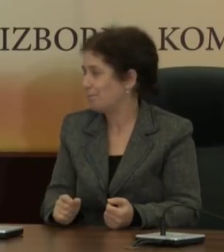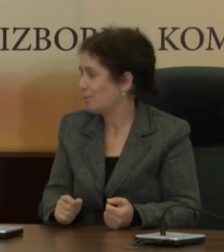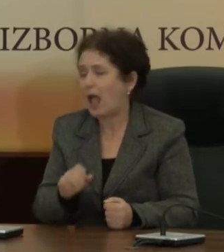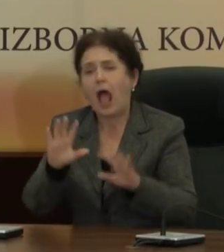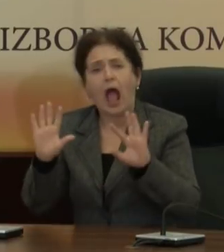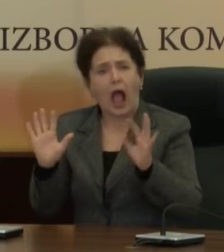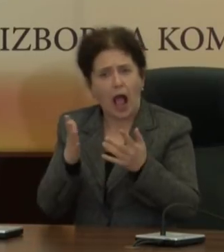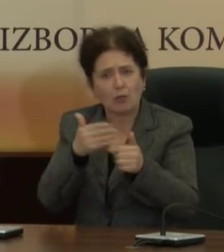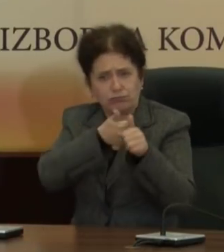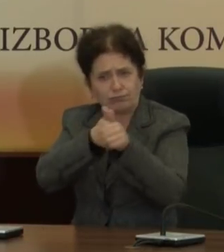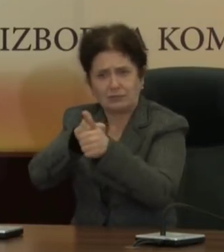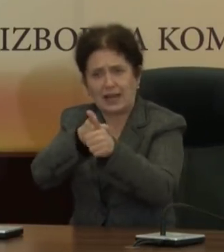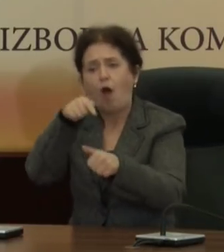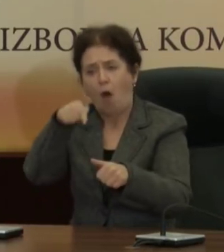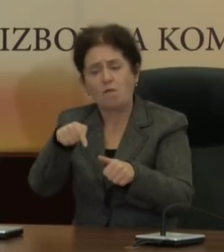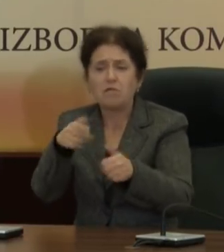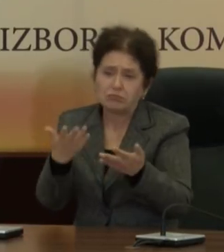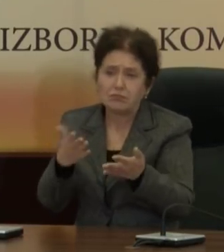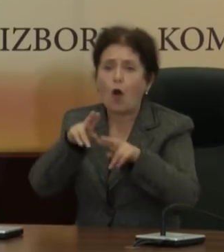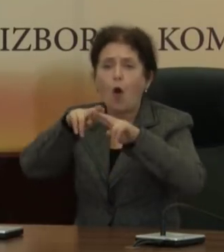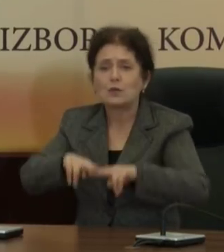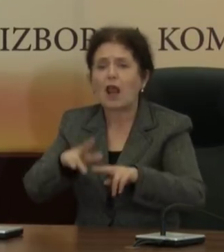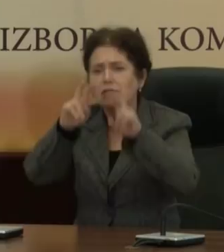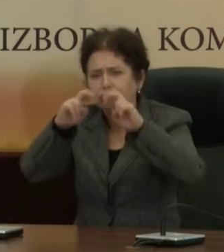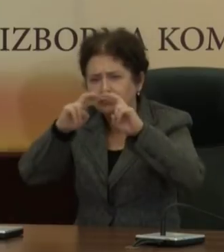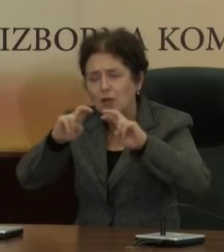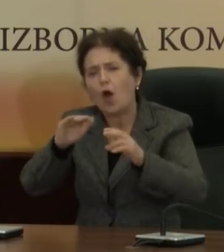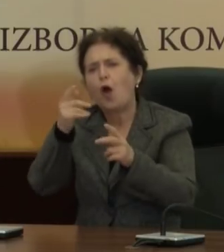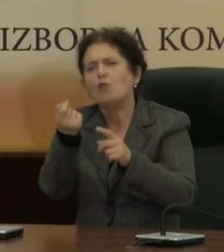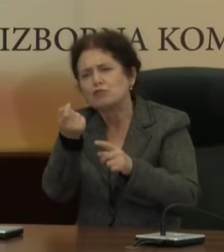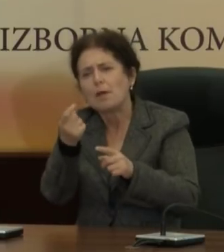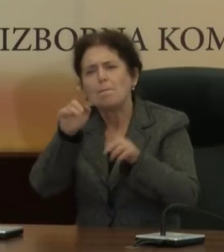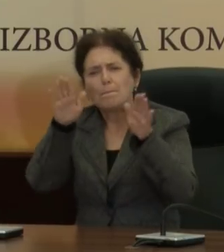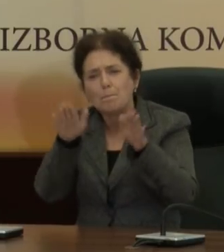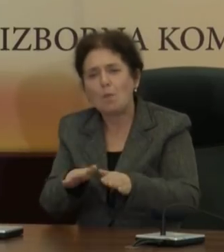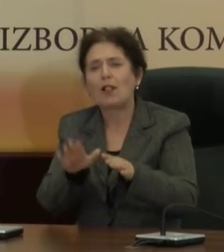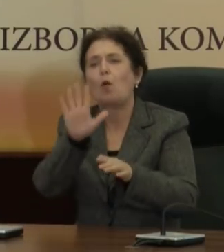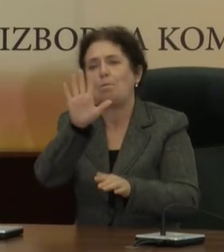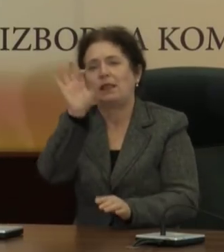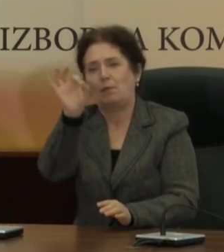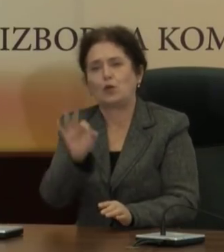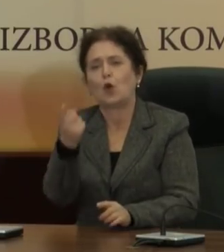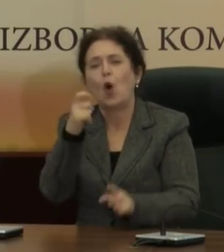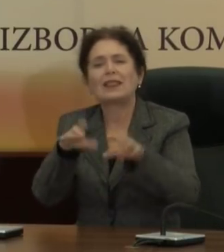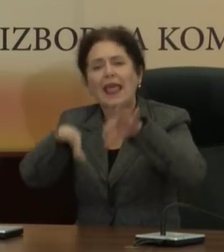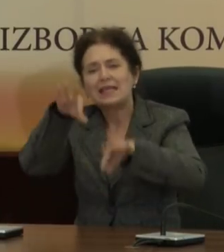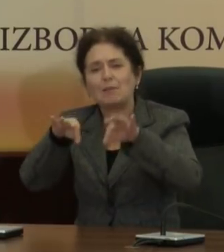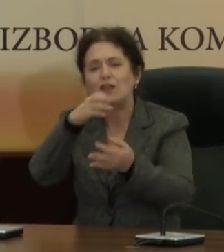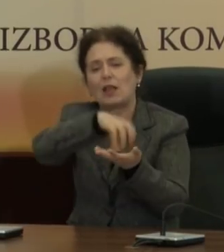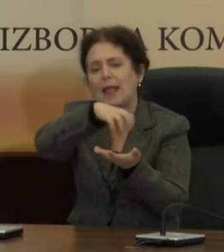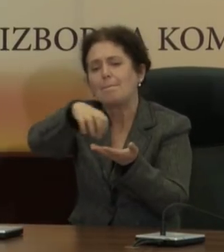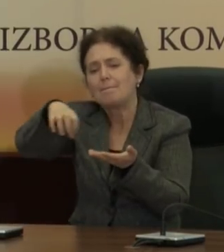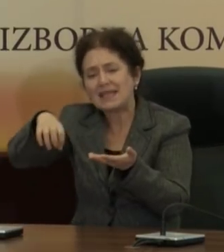Доколку се следи овој тренд, останува да се обработат уште нешто помалко од 5% од избирачките места,